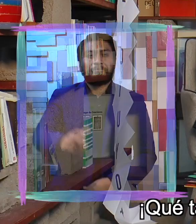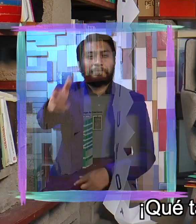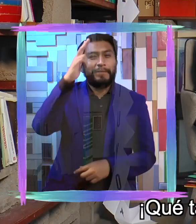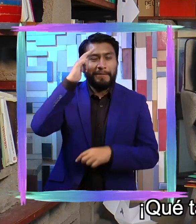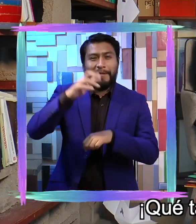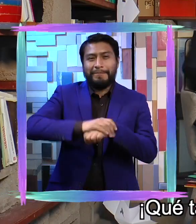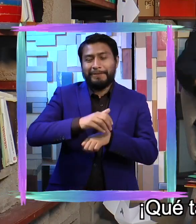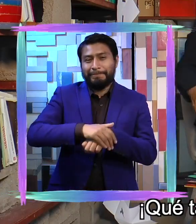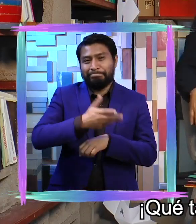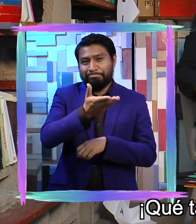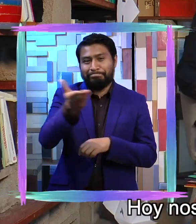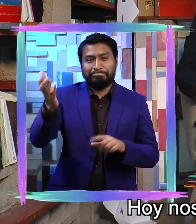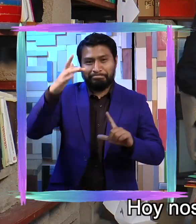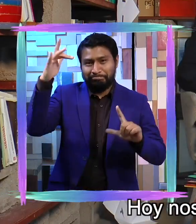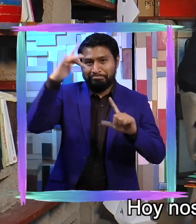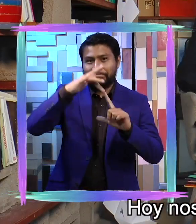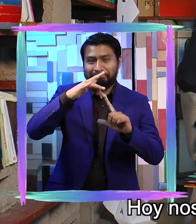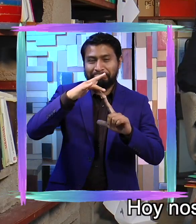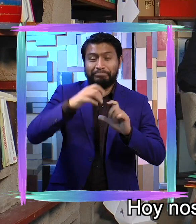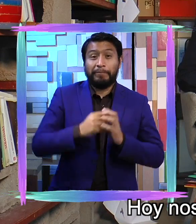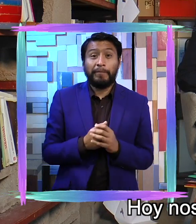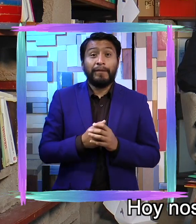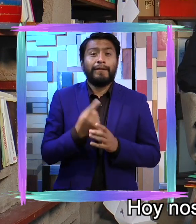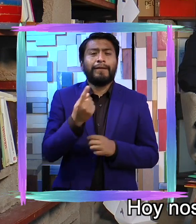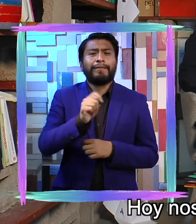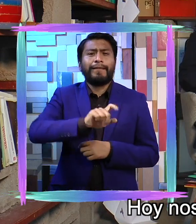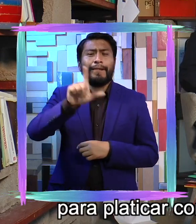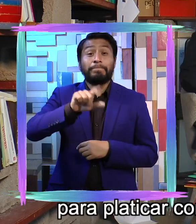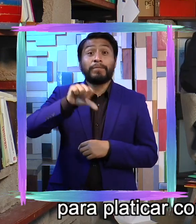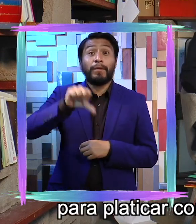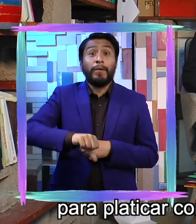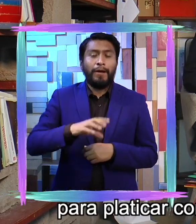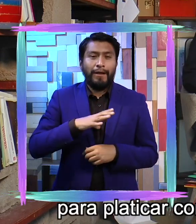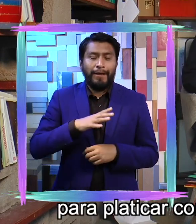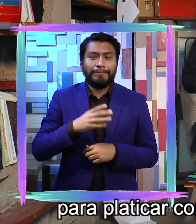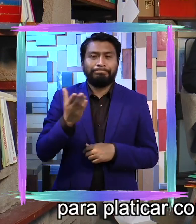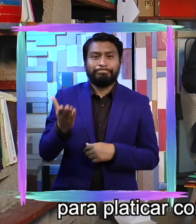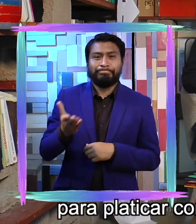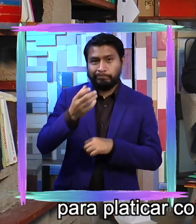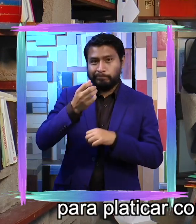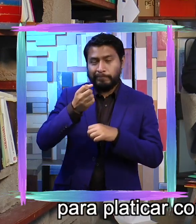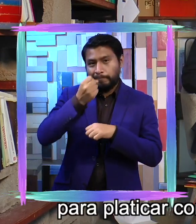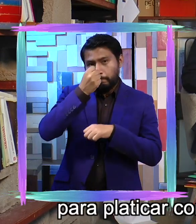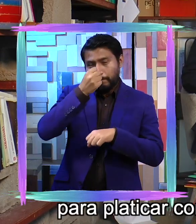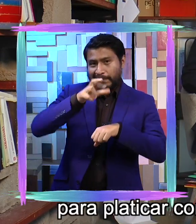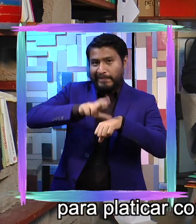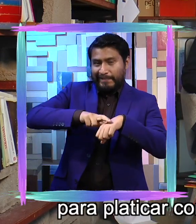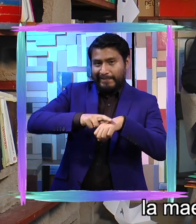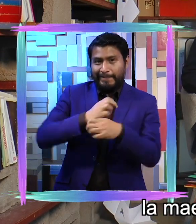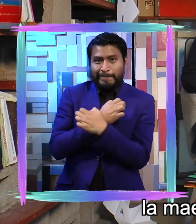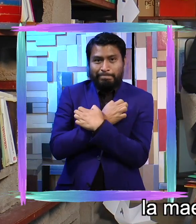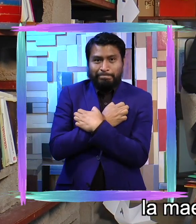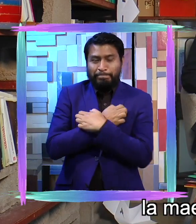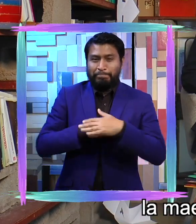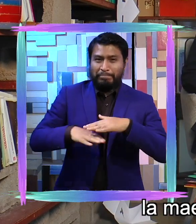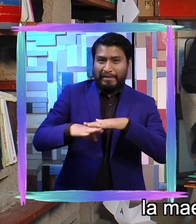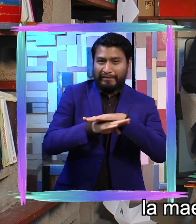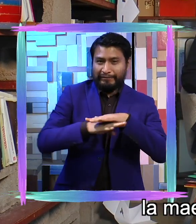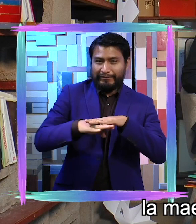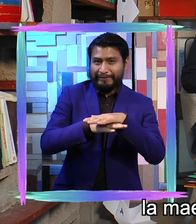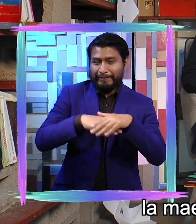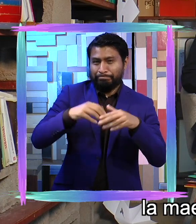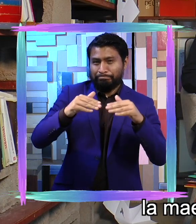¿Qué tal amigos de Tiene Señal? Hoy nos encontramos en este programa para platicar con la Secretaría de Educación Básica, la maestra